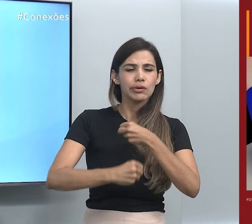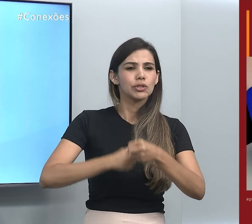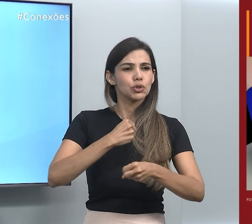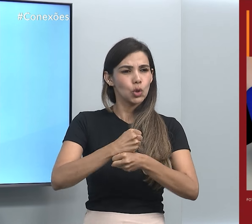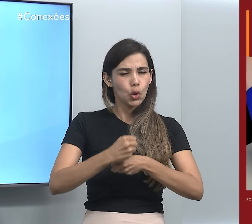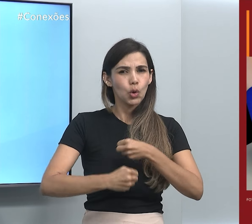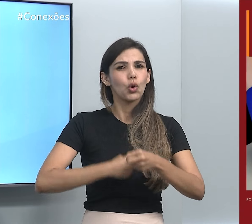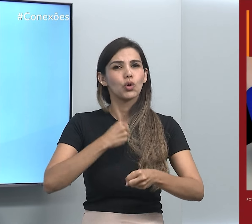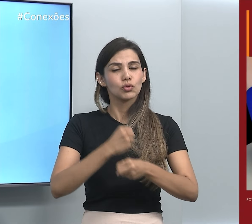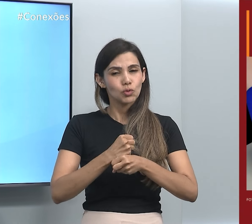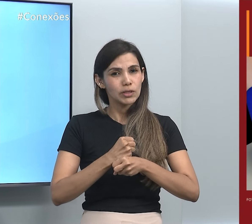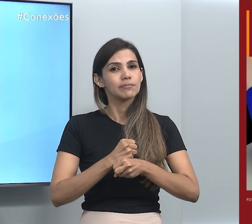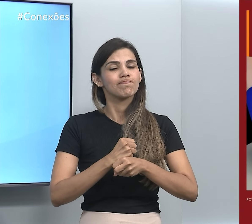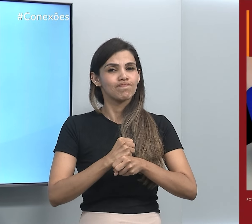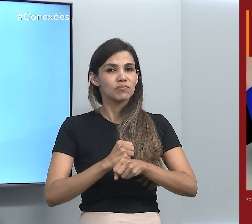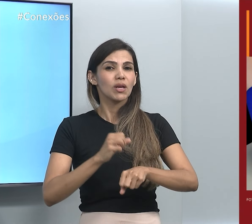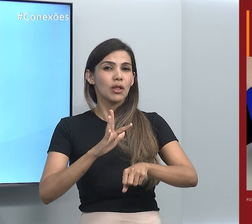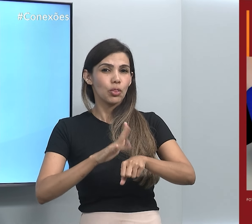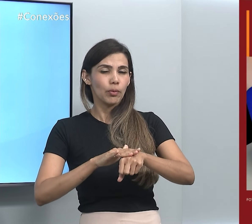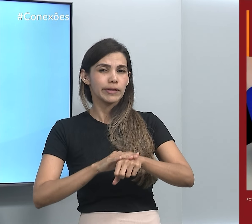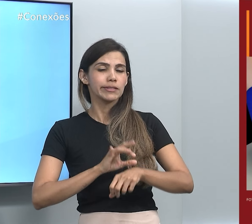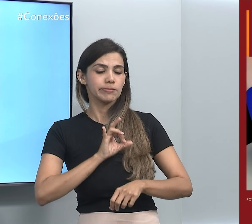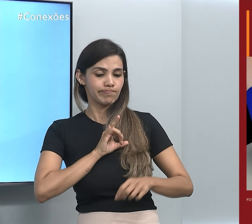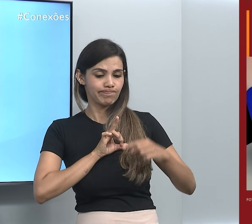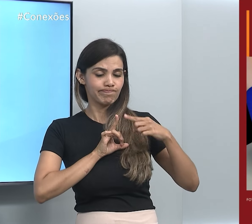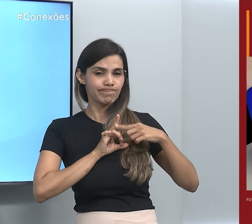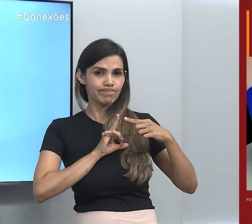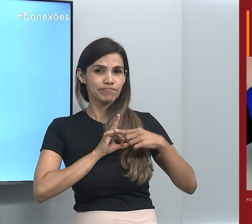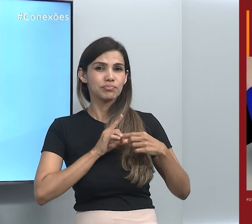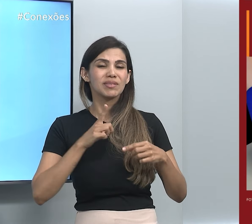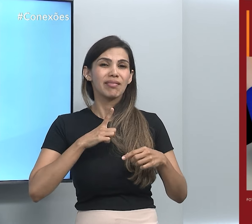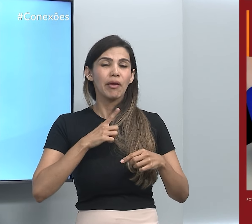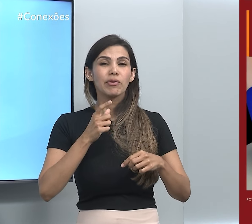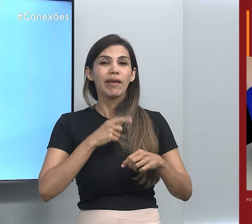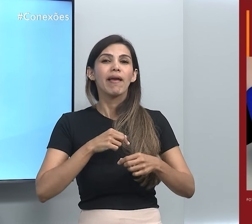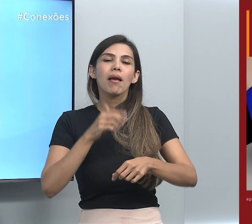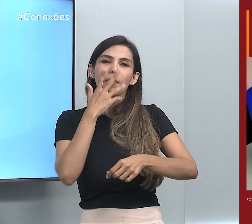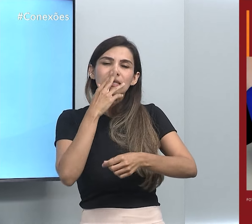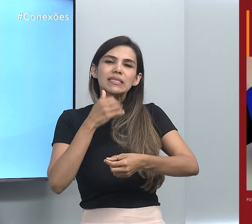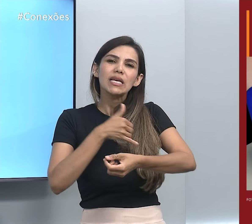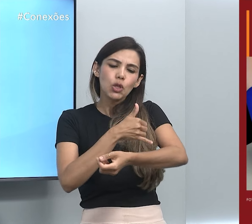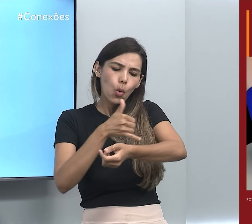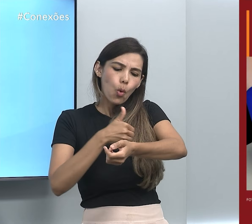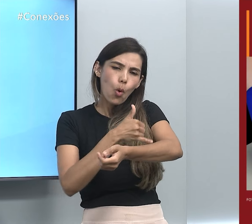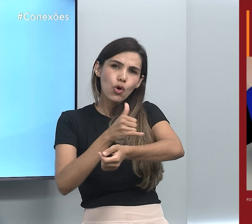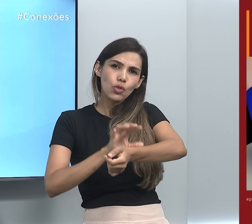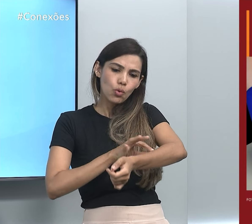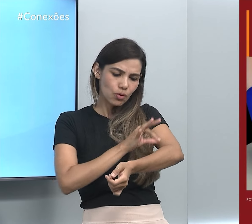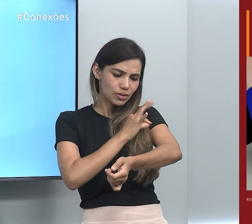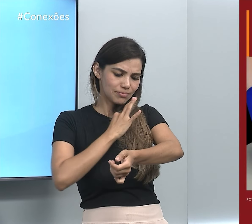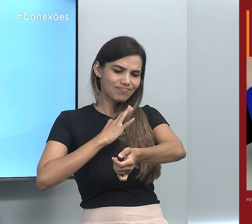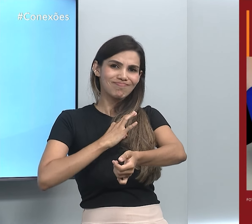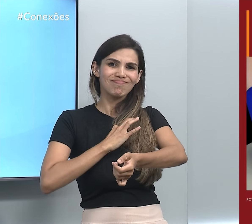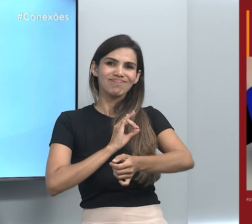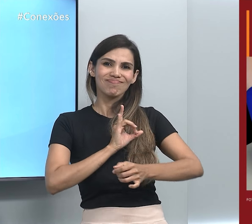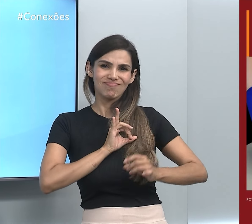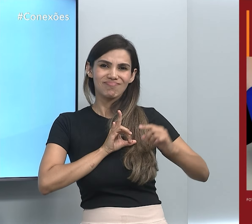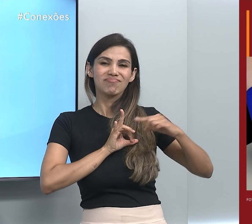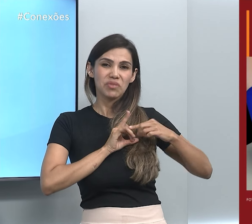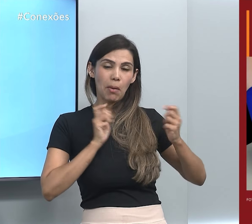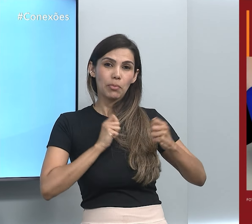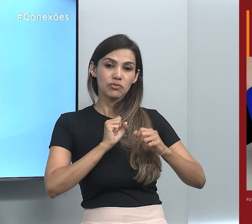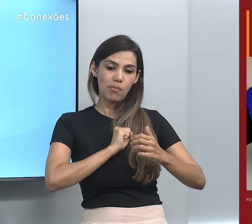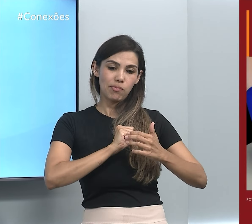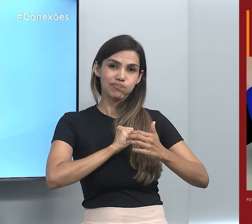decorrência da doença arterial coronária, que é o acúmulo de placas nas artérias cardíacas, e que podem levar ao